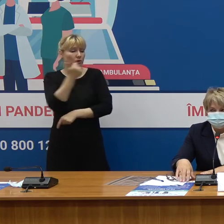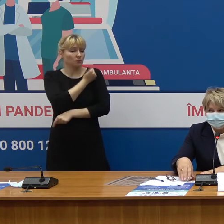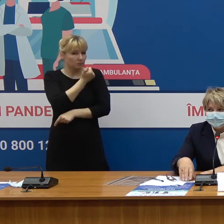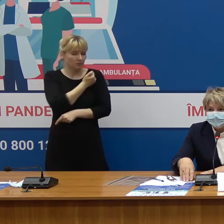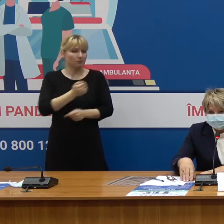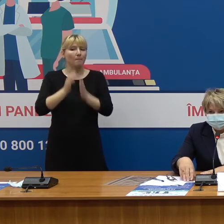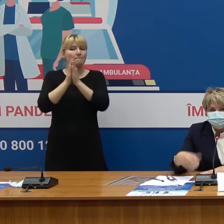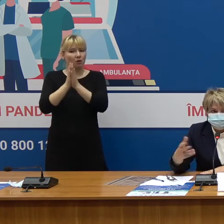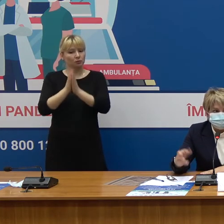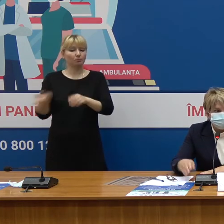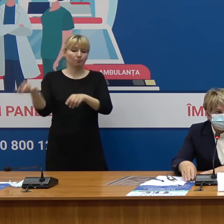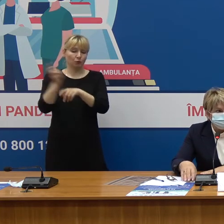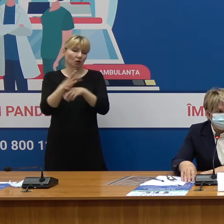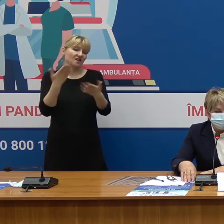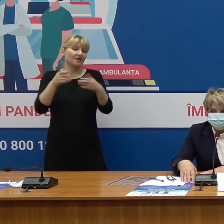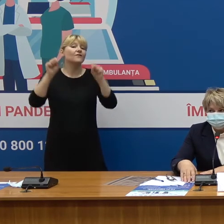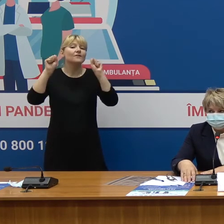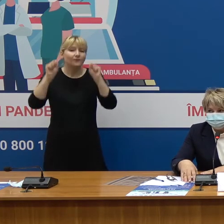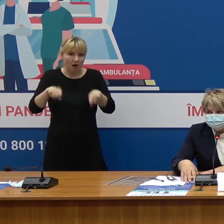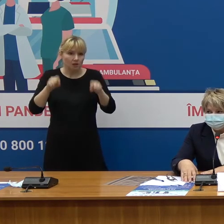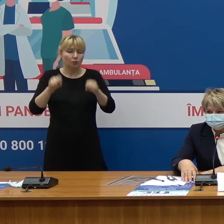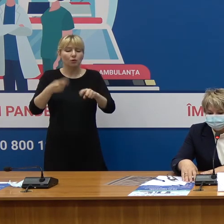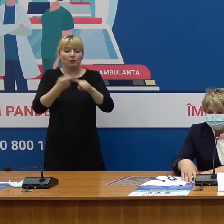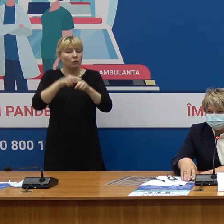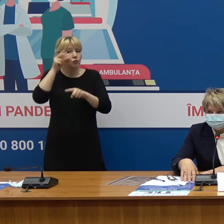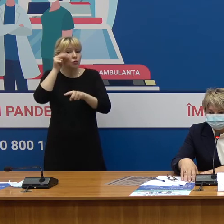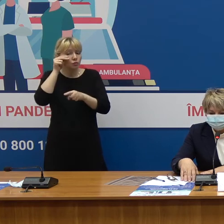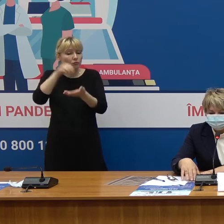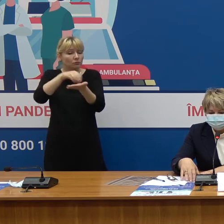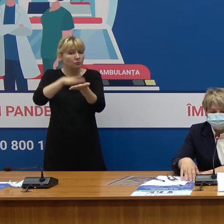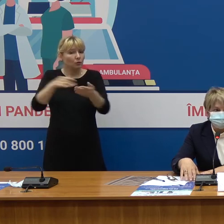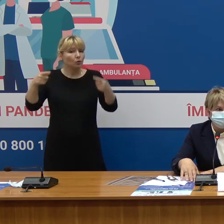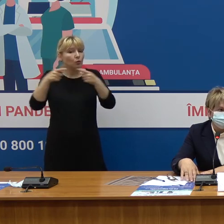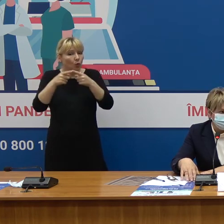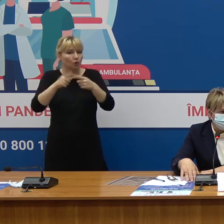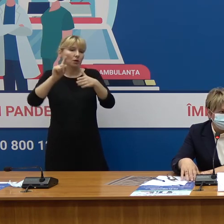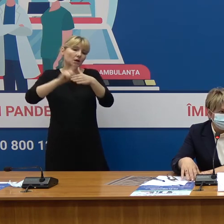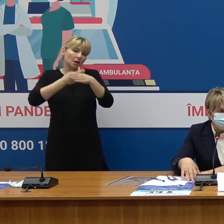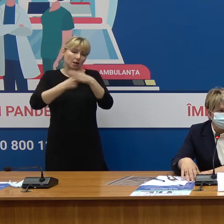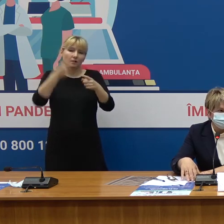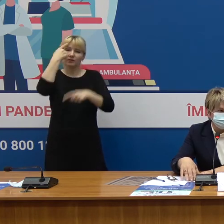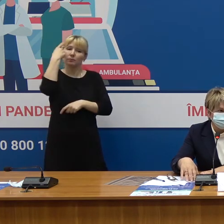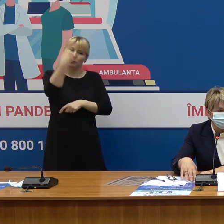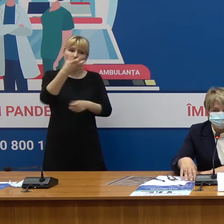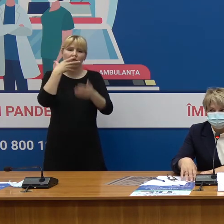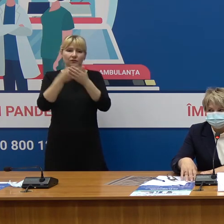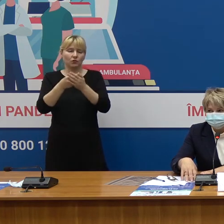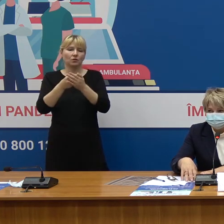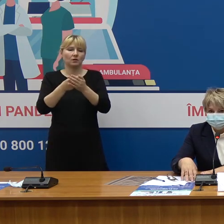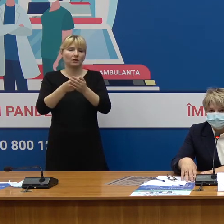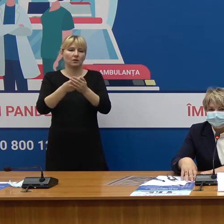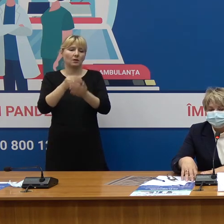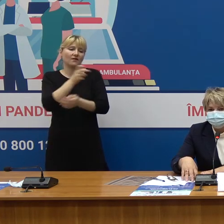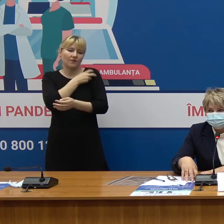veniți, dacă e posibil, în acea dată în care v-ați planificat sau să informați medicul de familie și centrul de